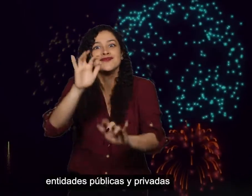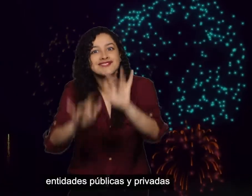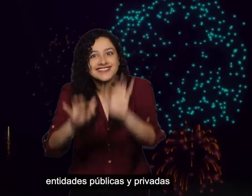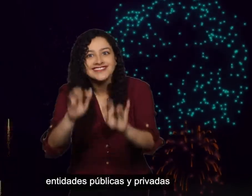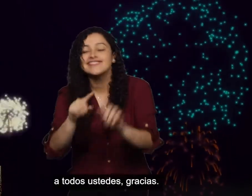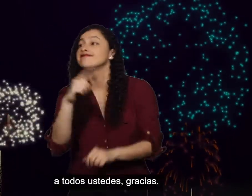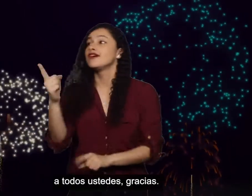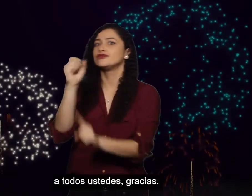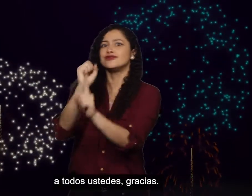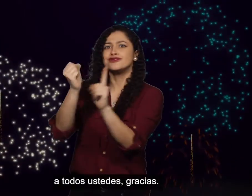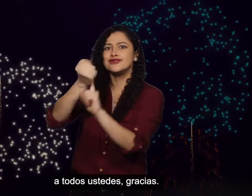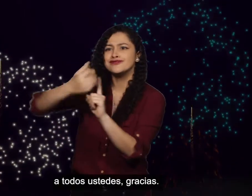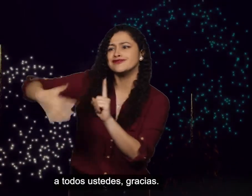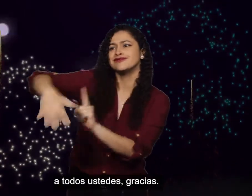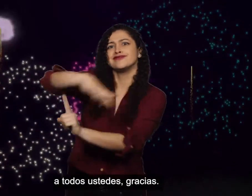A todos ustedes, gracias.